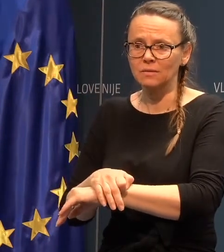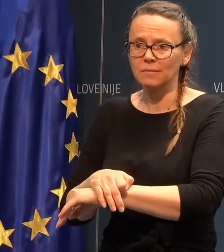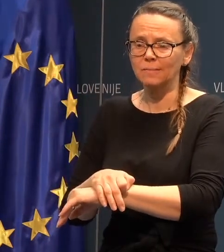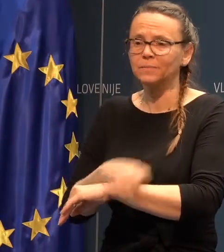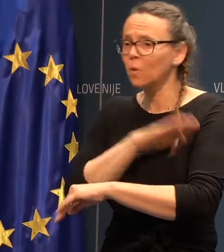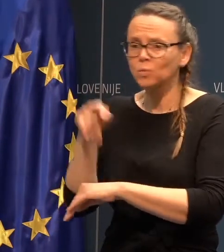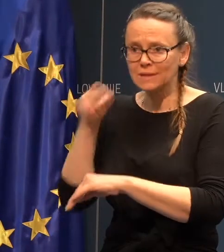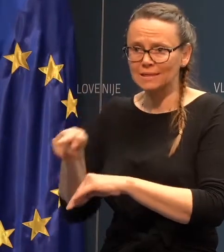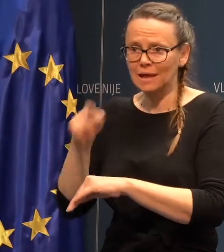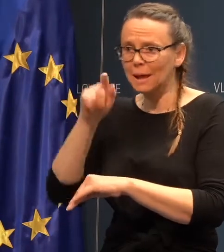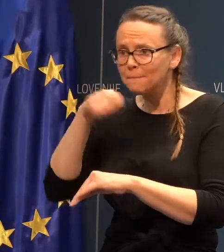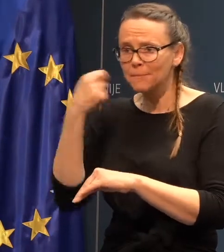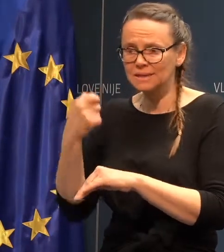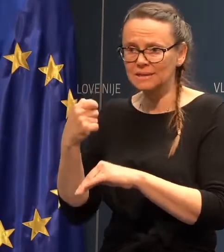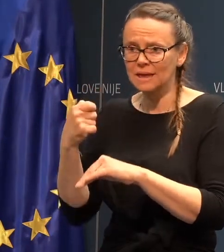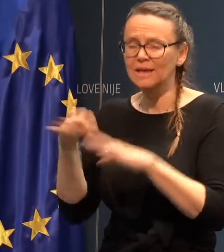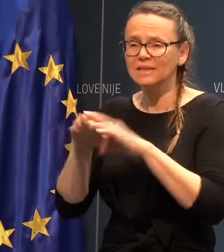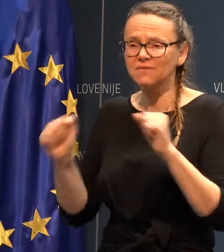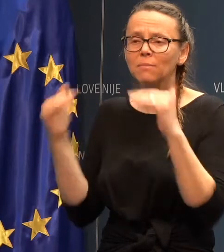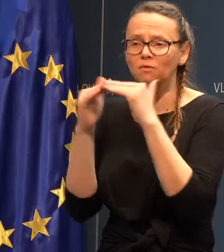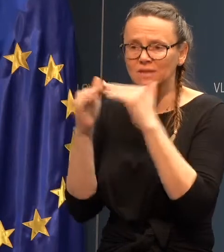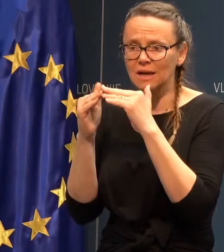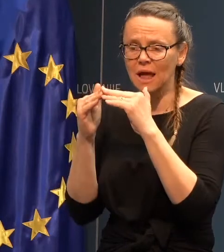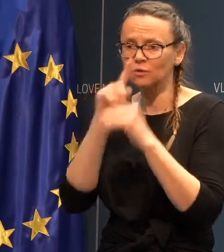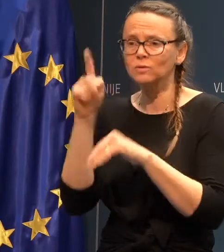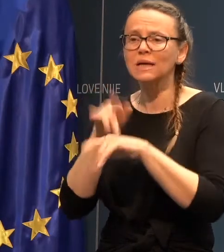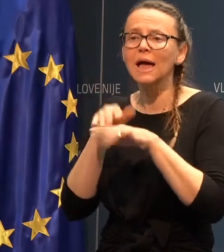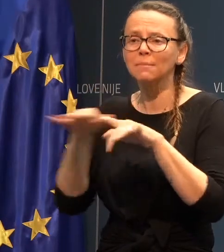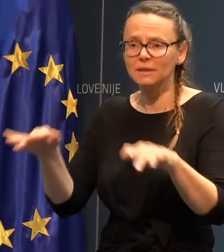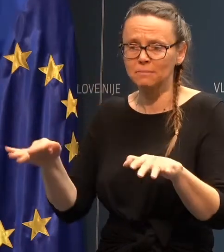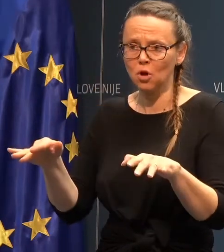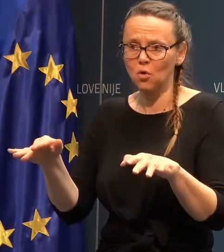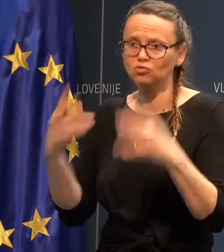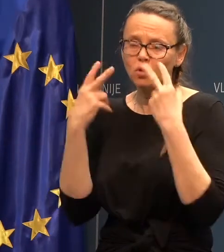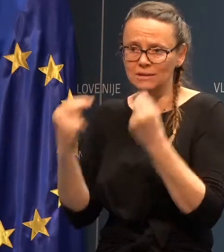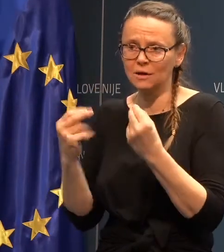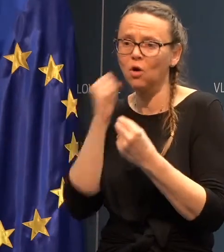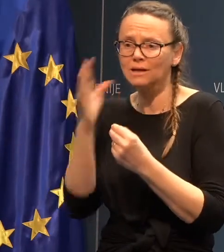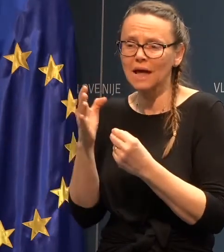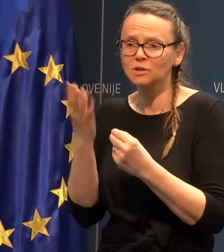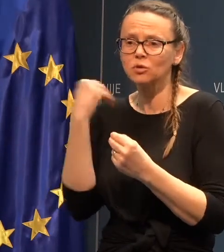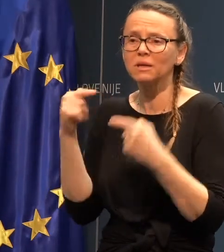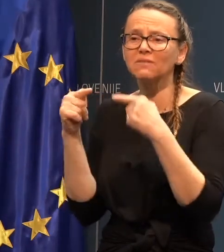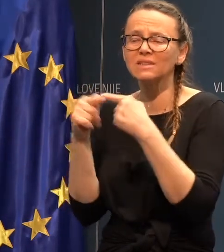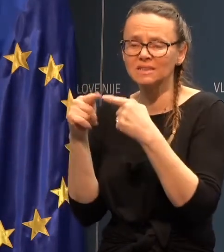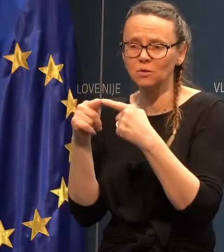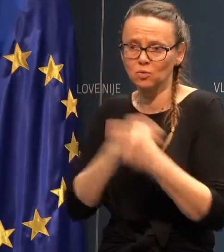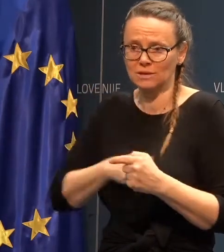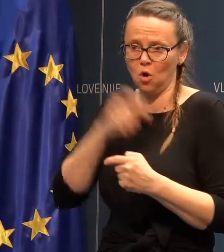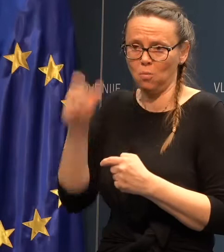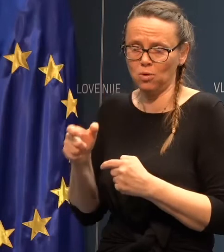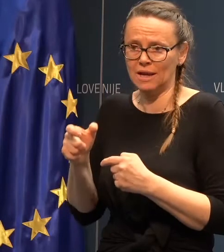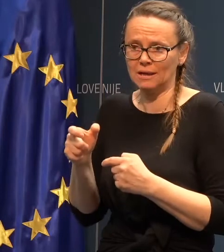Vse te brise izvajamo v skladu za epidemiološko sliko, se pravi, odvisno od tega, kdaj sto bili v kontaktu. Se pravi, bris,